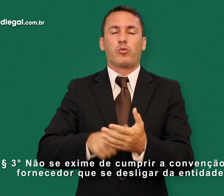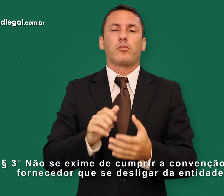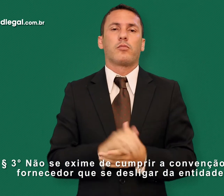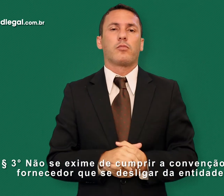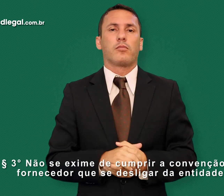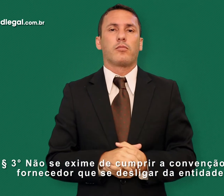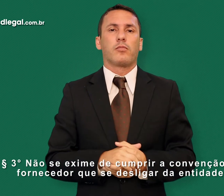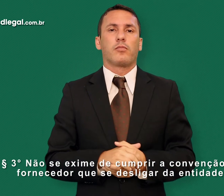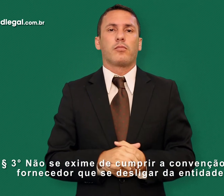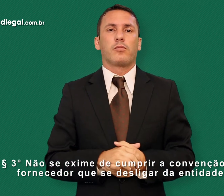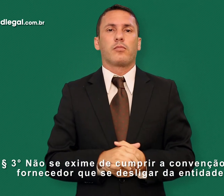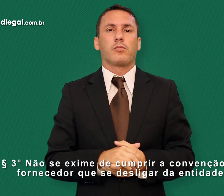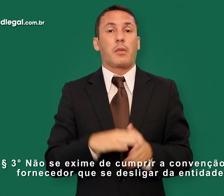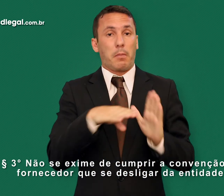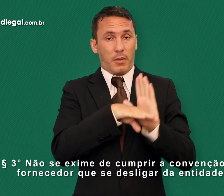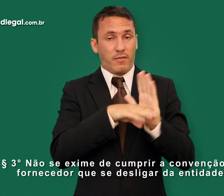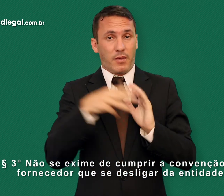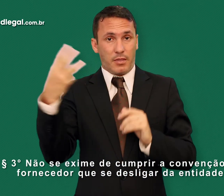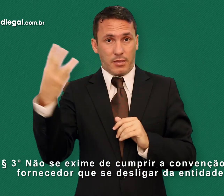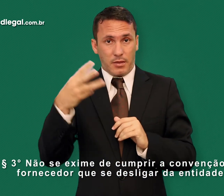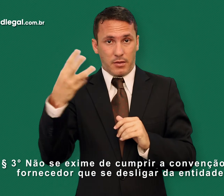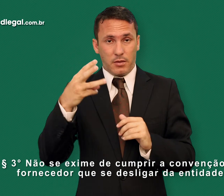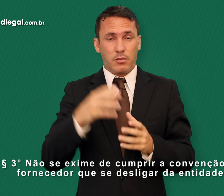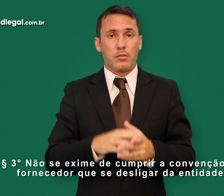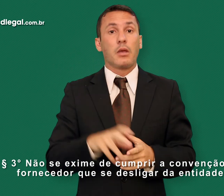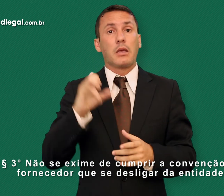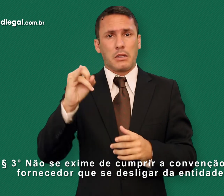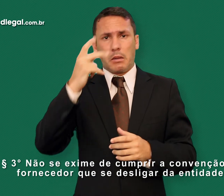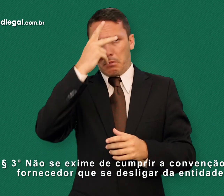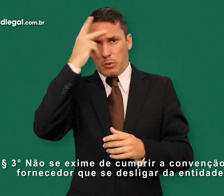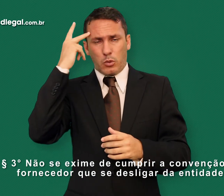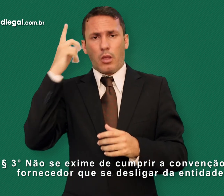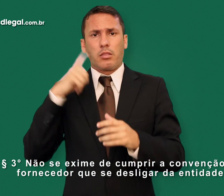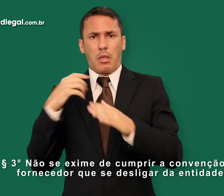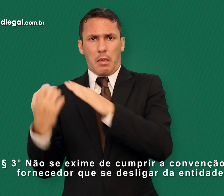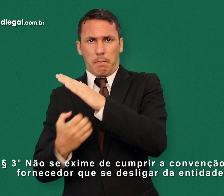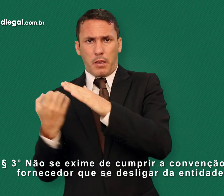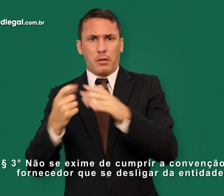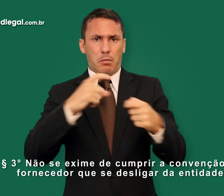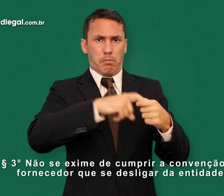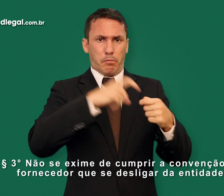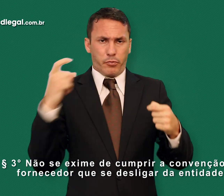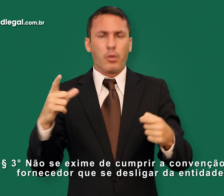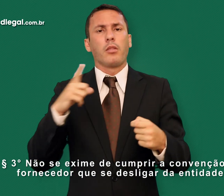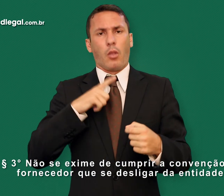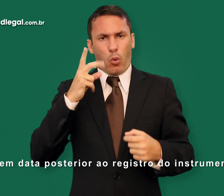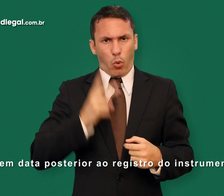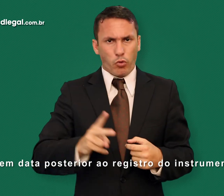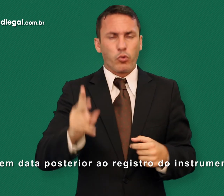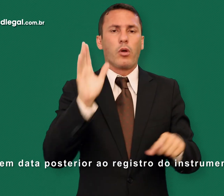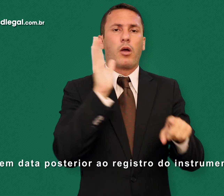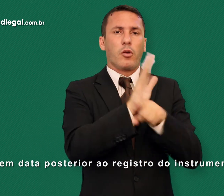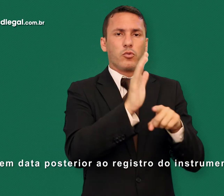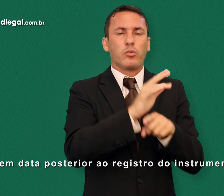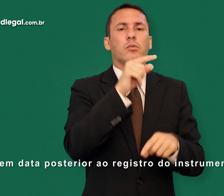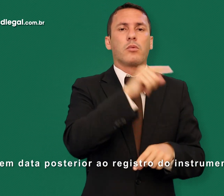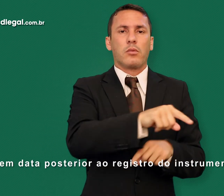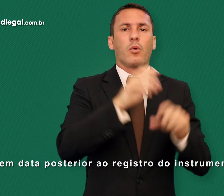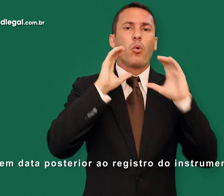3º Não se exime de cumprir a Convenção o fornecedor que se desligar da entidade em data posterior ao registro do